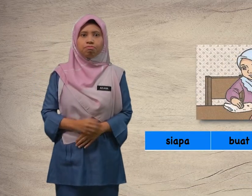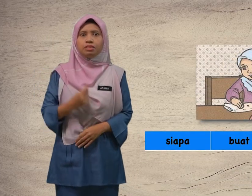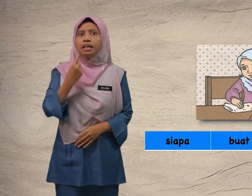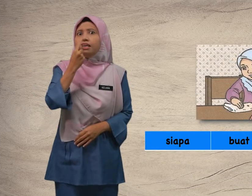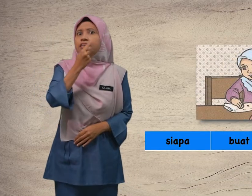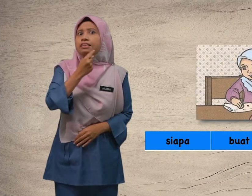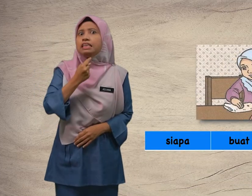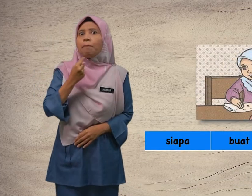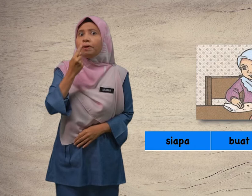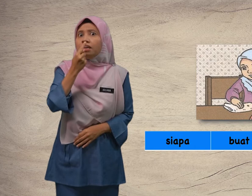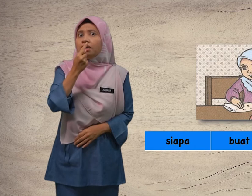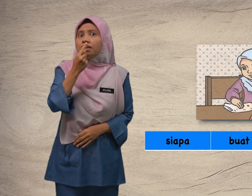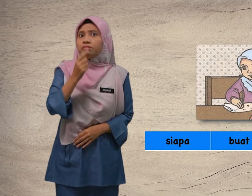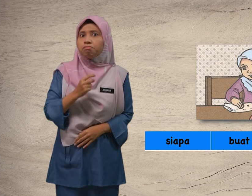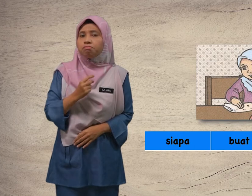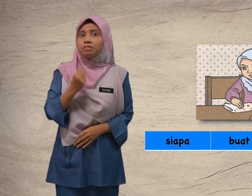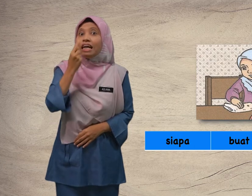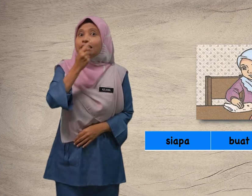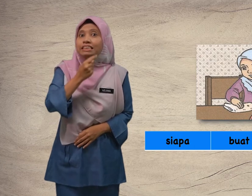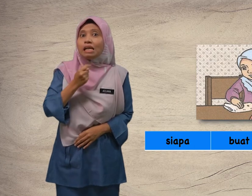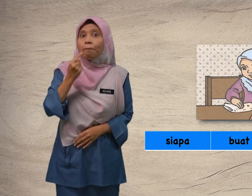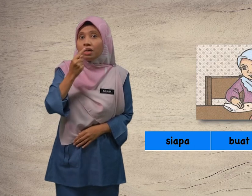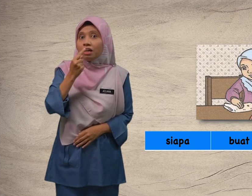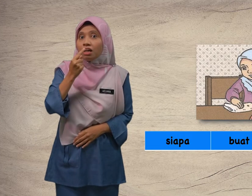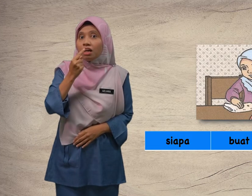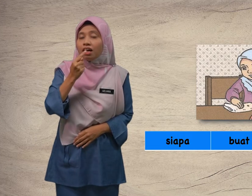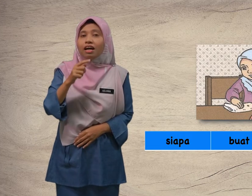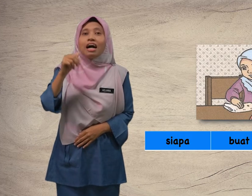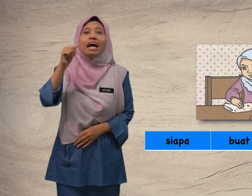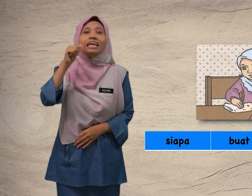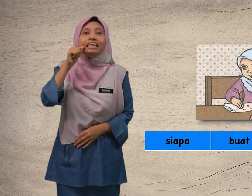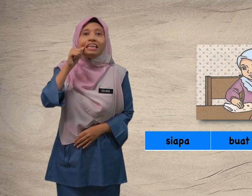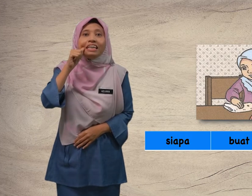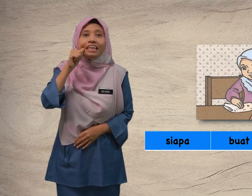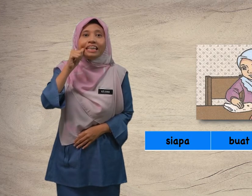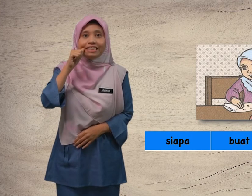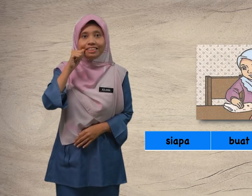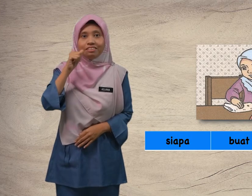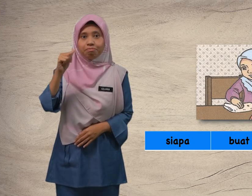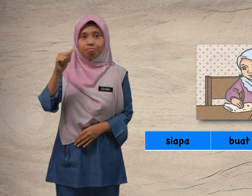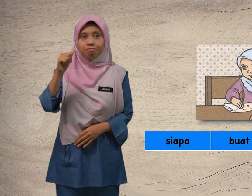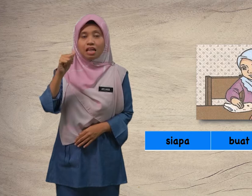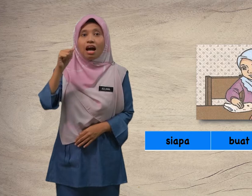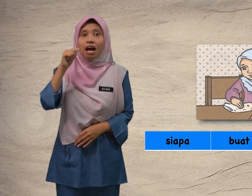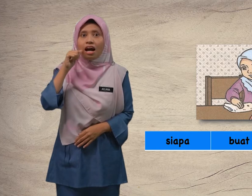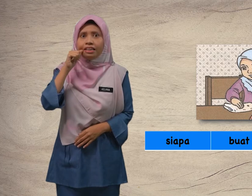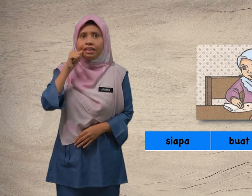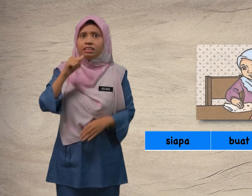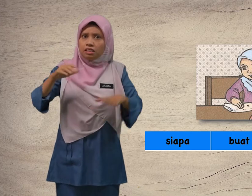siapa? Siapa? Siapa? Anis. Anis